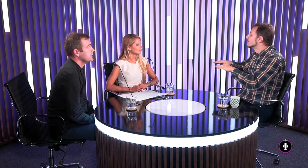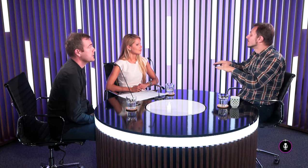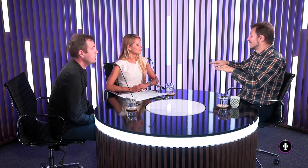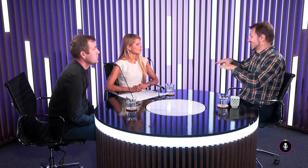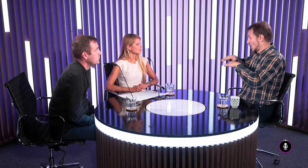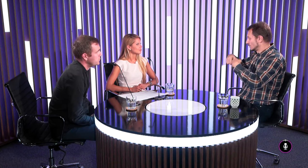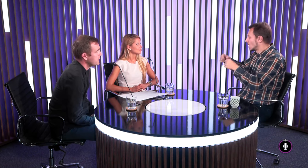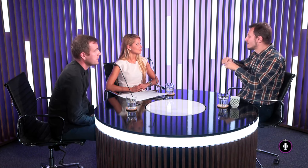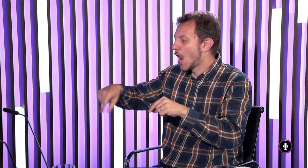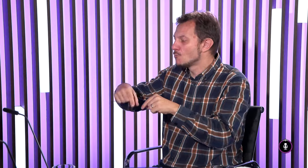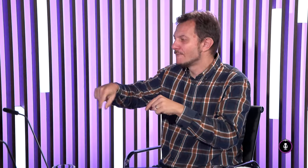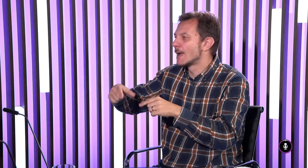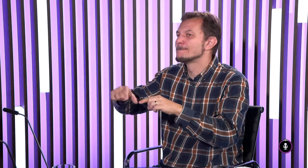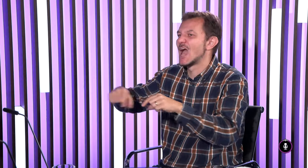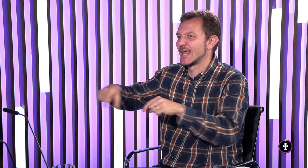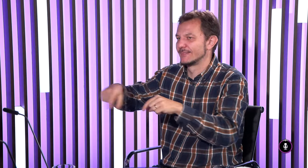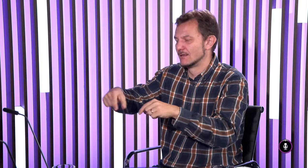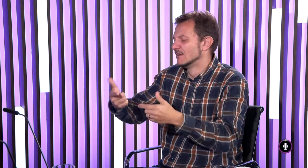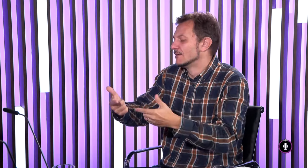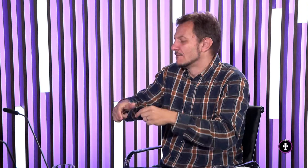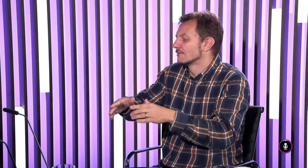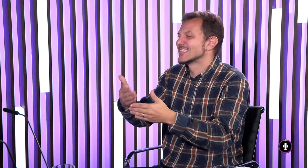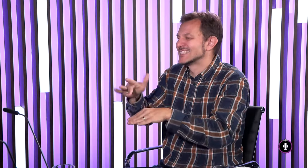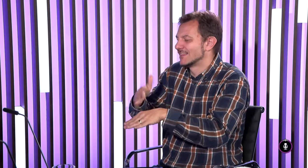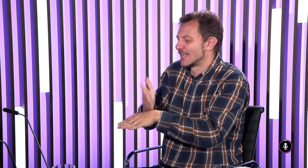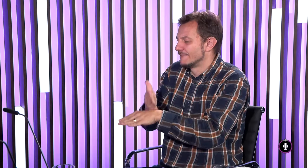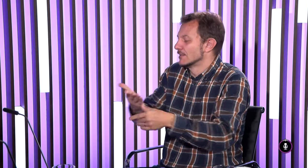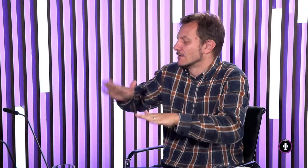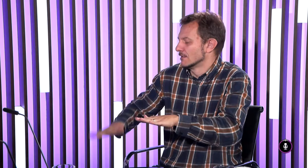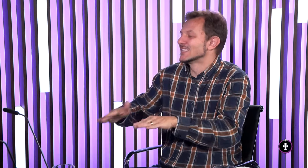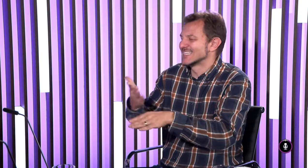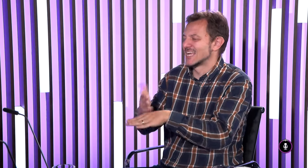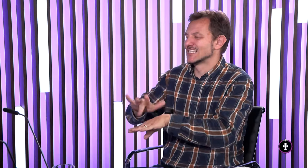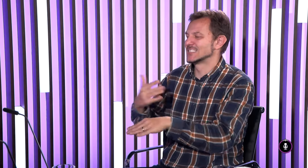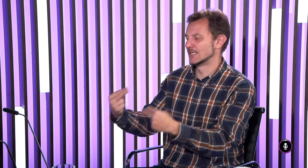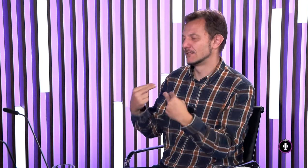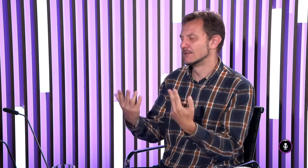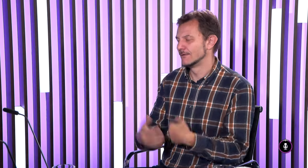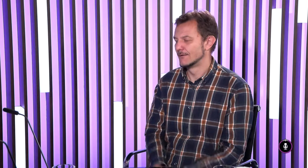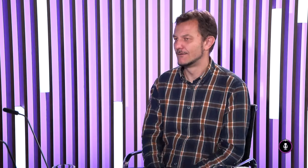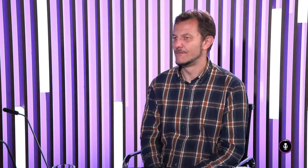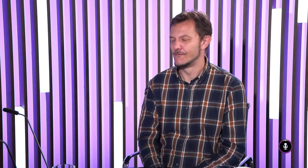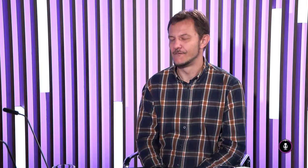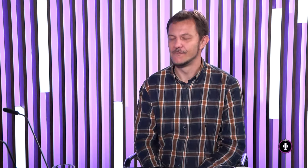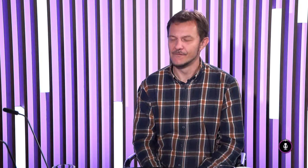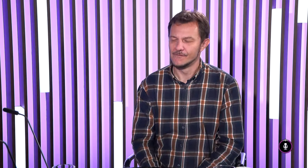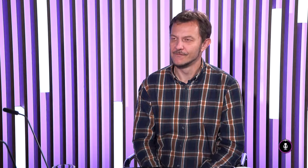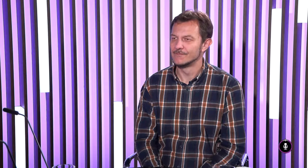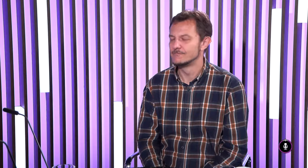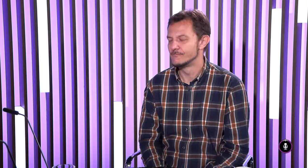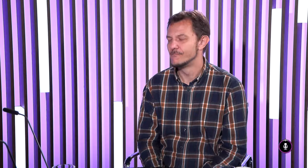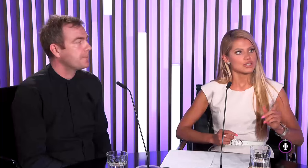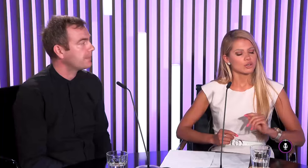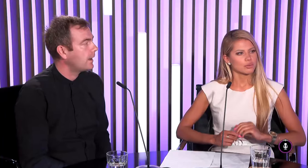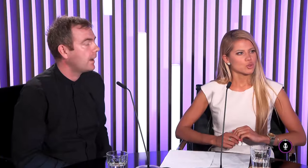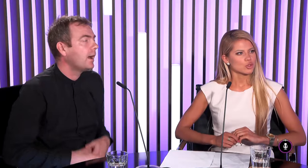potom sa získam pozornosť z ostatných keď sú tam parkety tak drevené takže cítime tú vibráciu cez ne